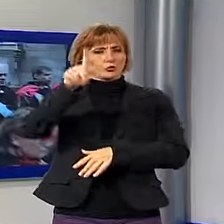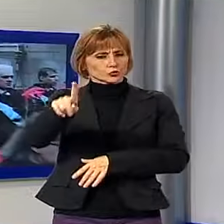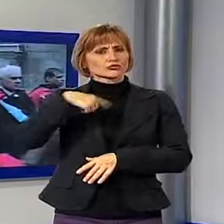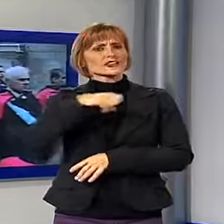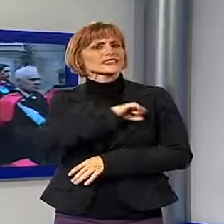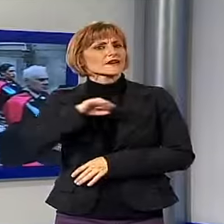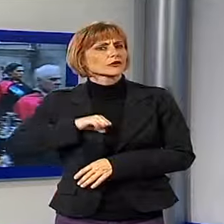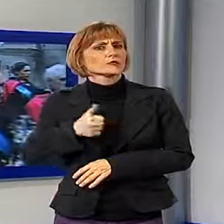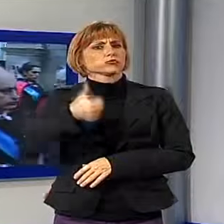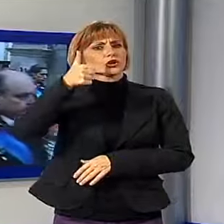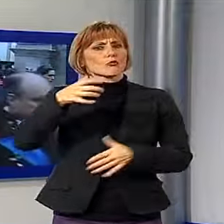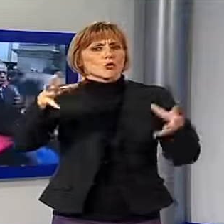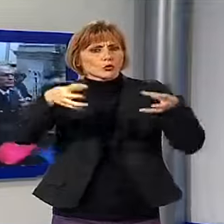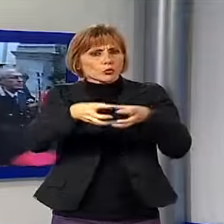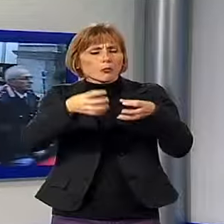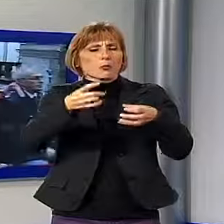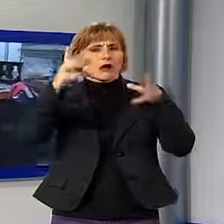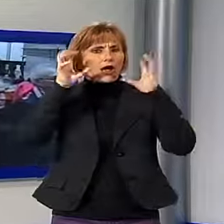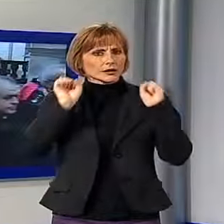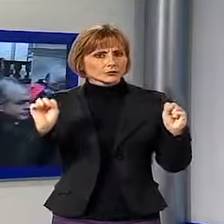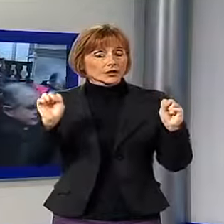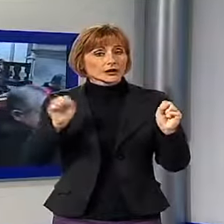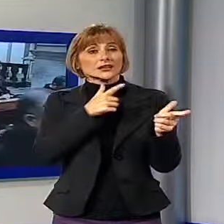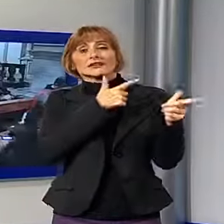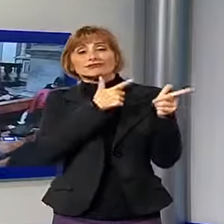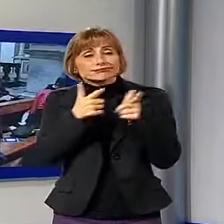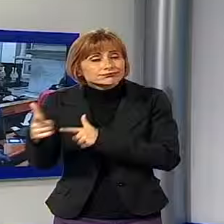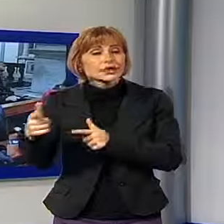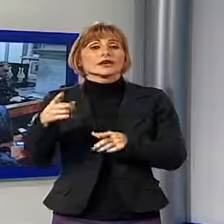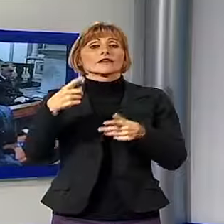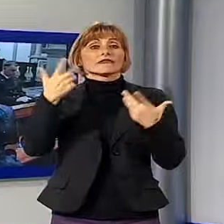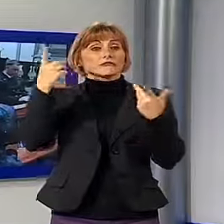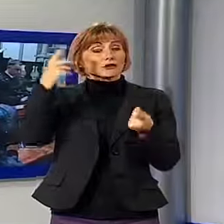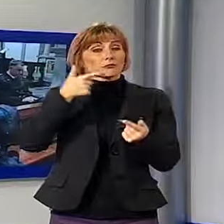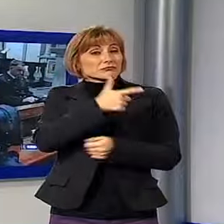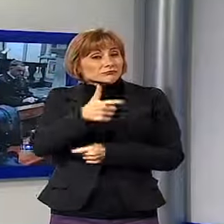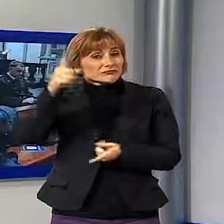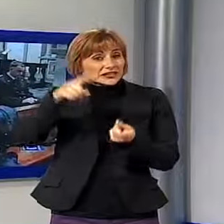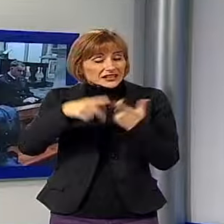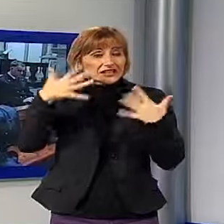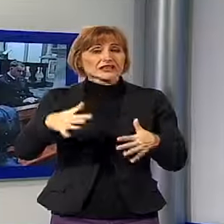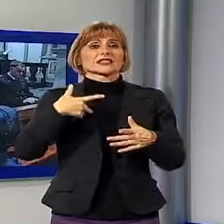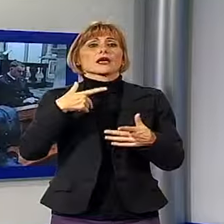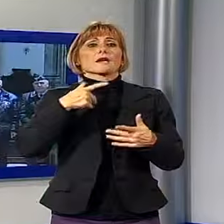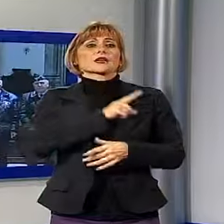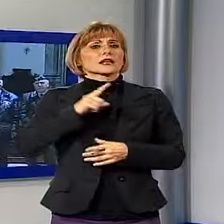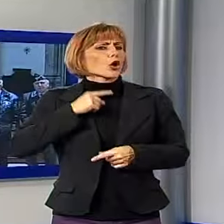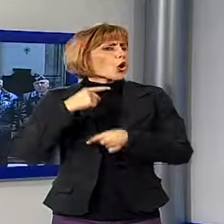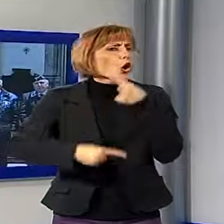primo battaglione carabinieri. Finite le munizioni, i militari continuarono a combattere con le bombe a mano, poi all'arma bianca e furono quasi